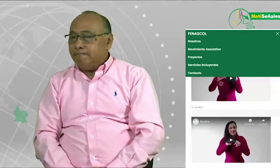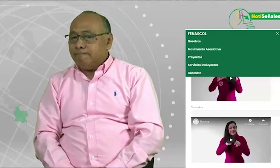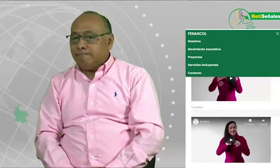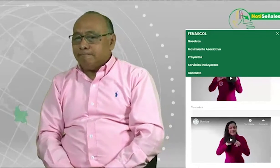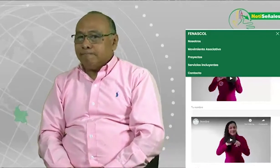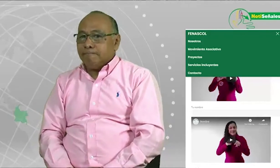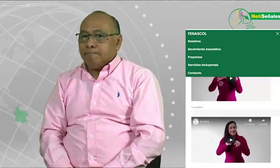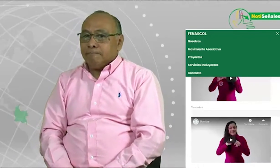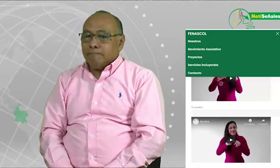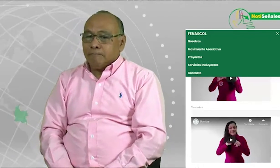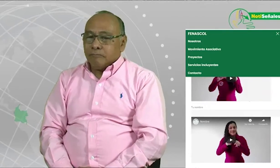muchísimas cosas más.